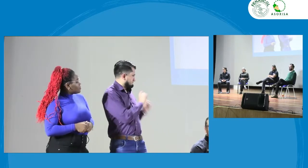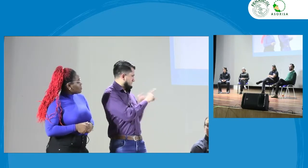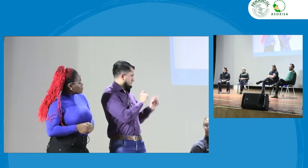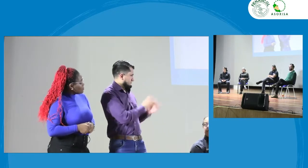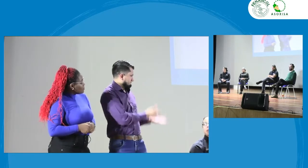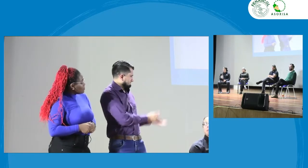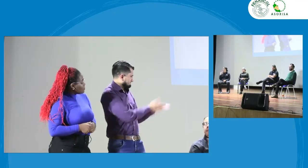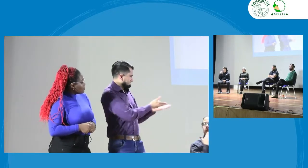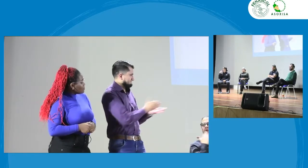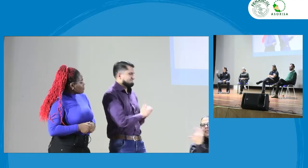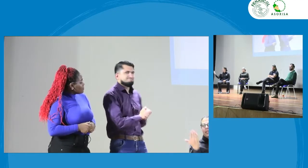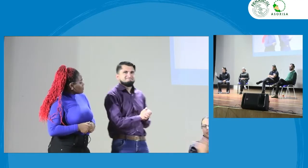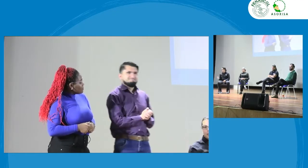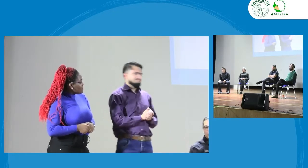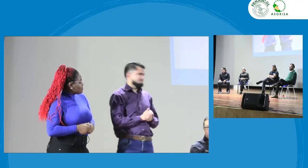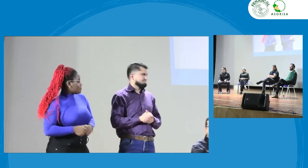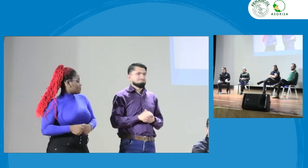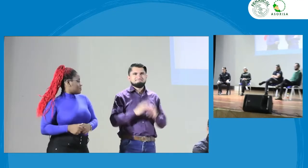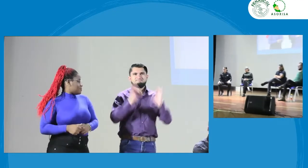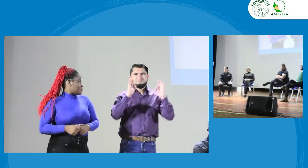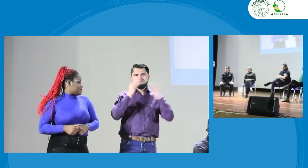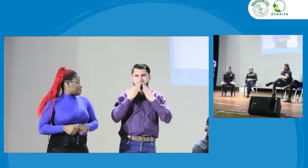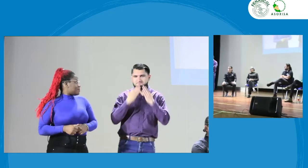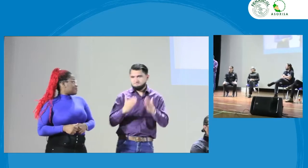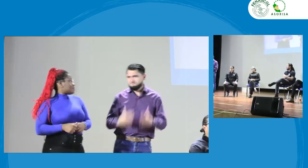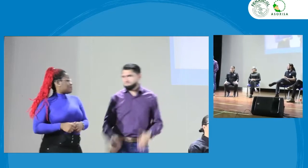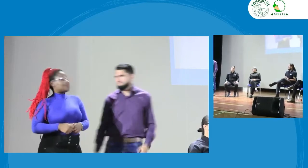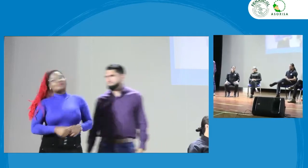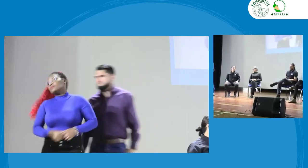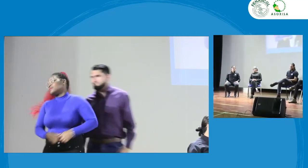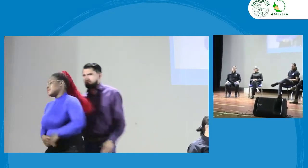estará acercado de hacer las preguntas en la misma dinámica que en nuestro aula.